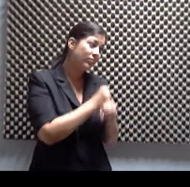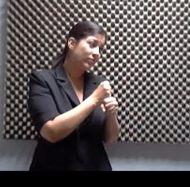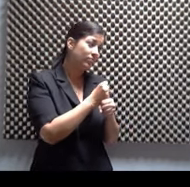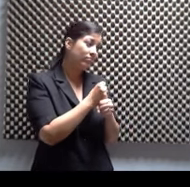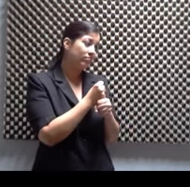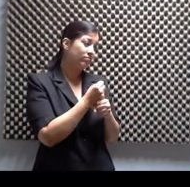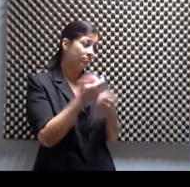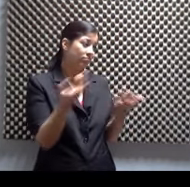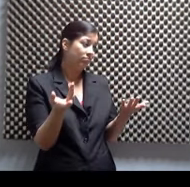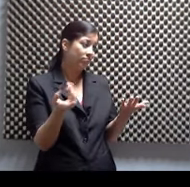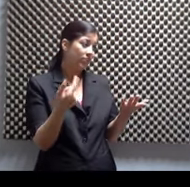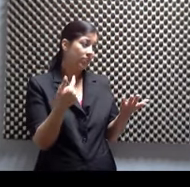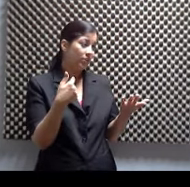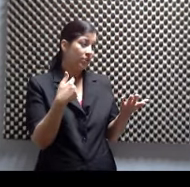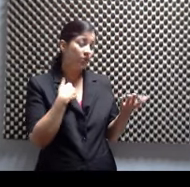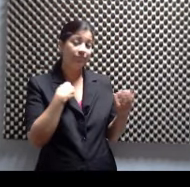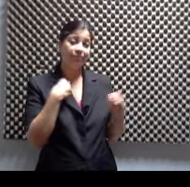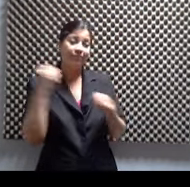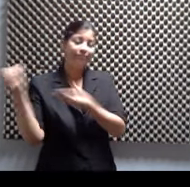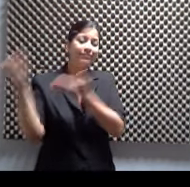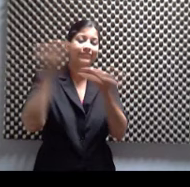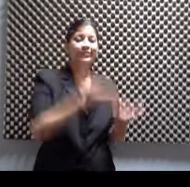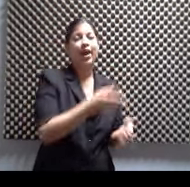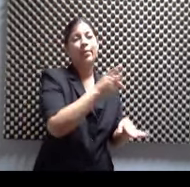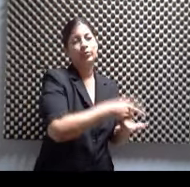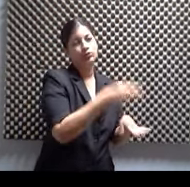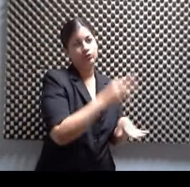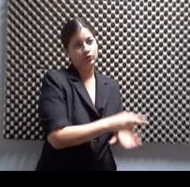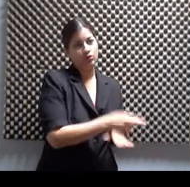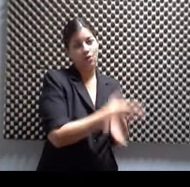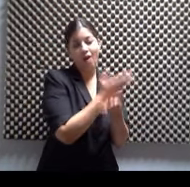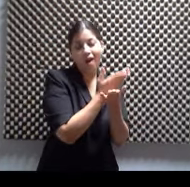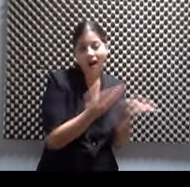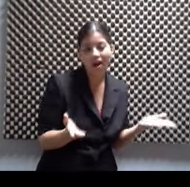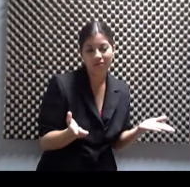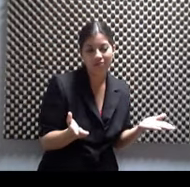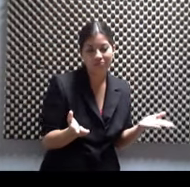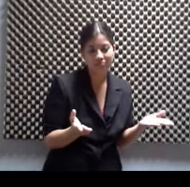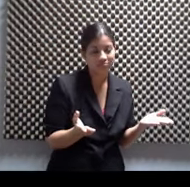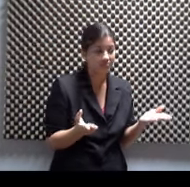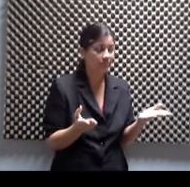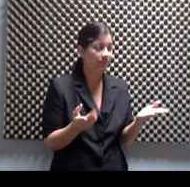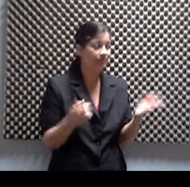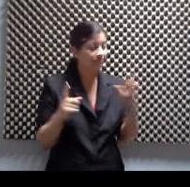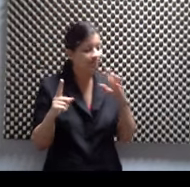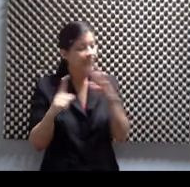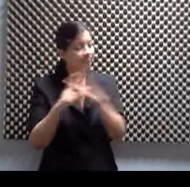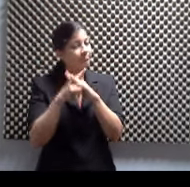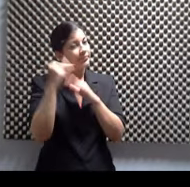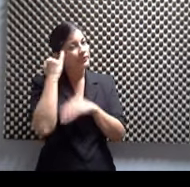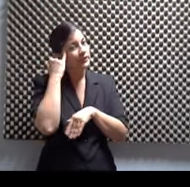traiga algo a Puerto Rico. Ok. Y surgió la idea de